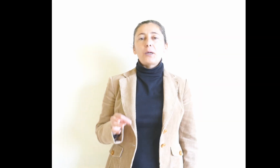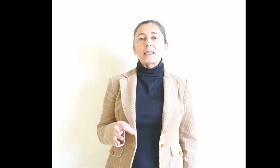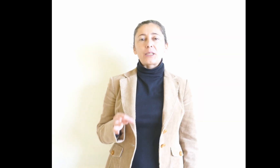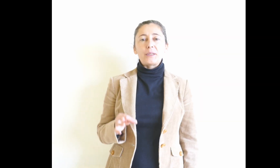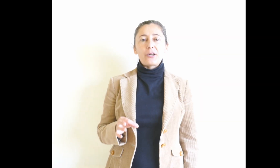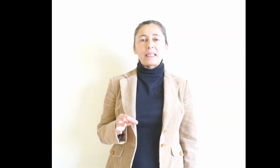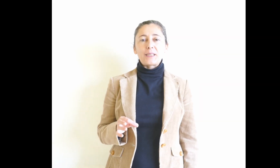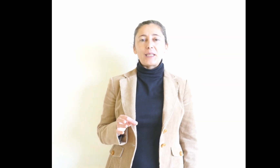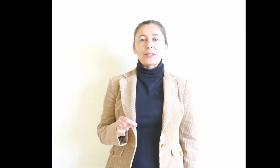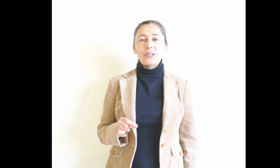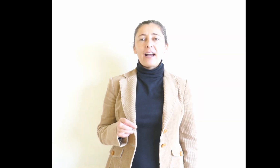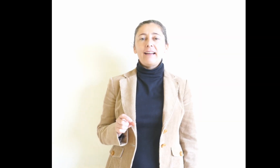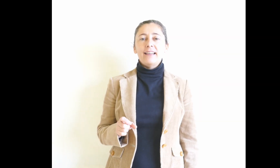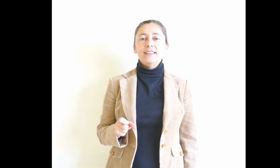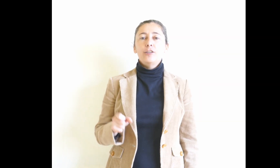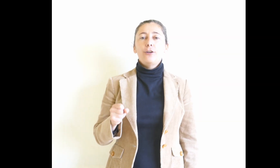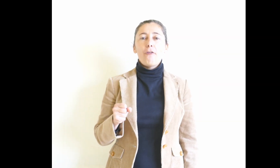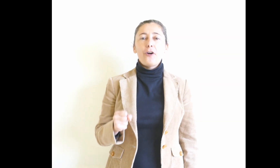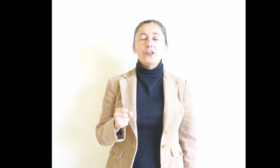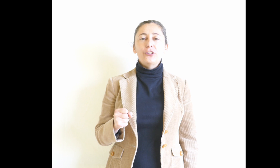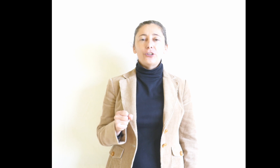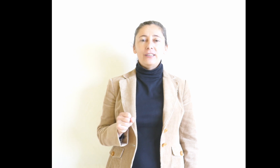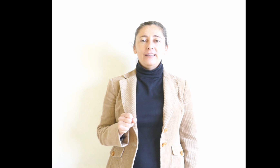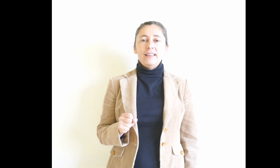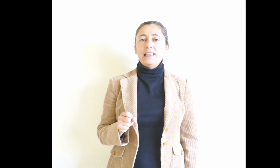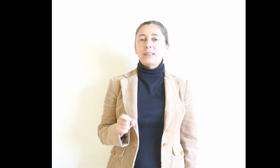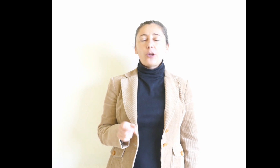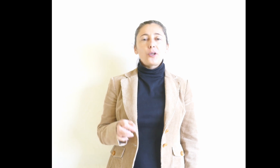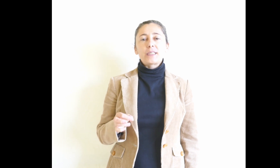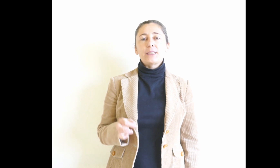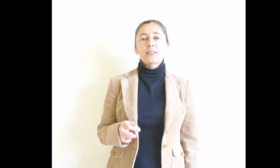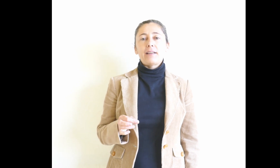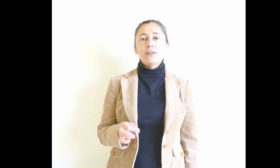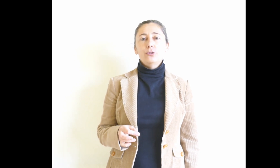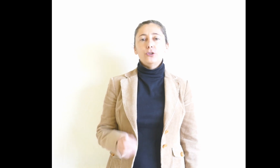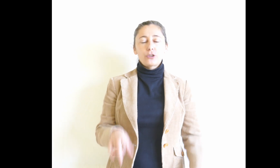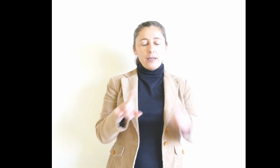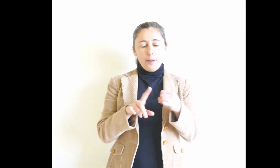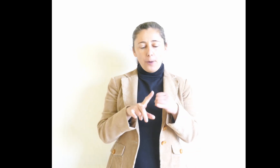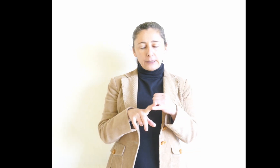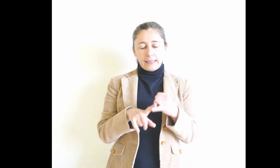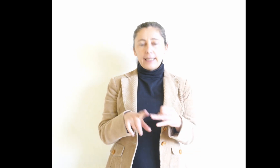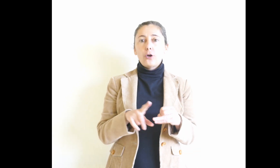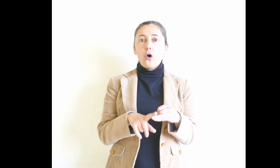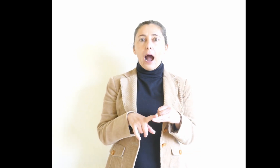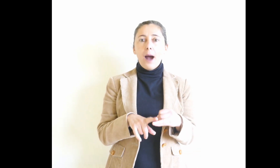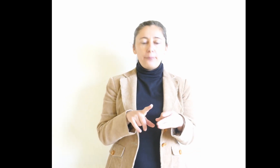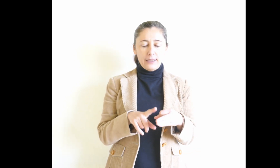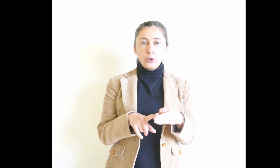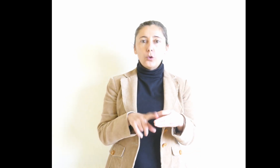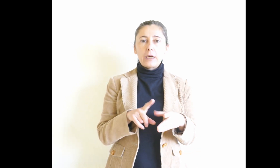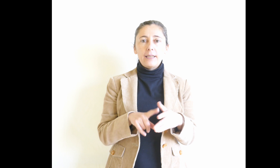Podes escoltar o resto da historia en no fondo, en todos os sitios de farangullos, Podgalego,